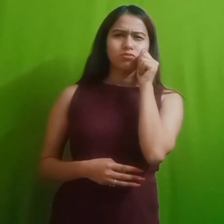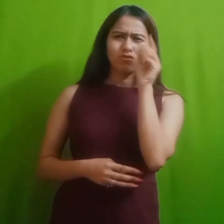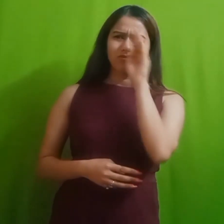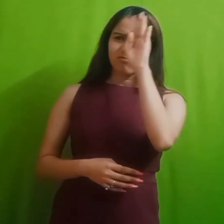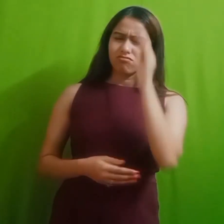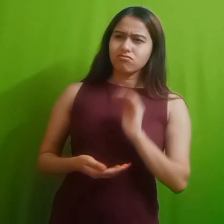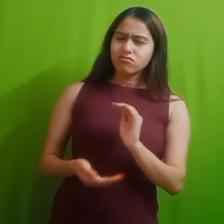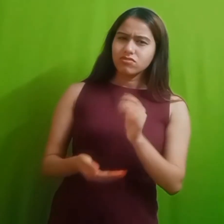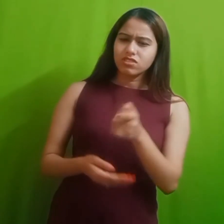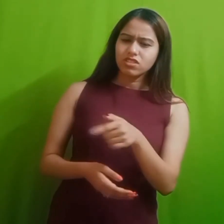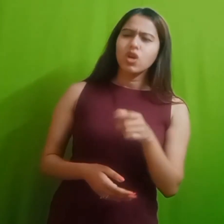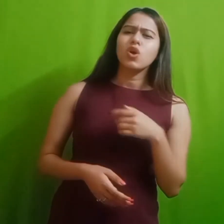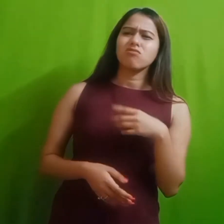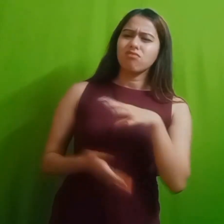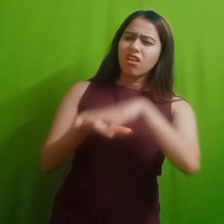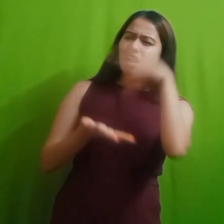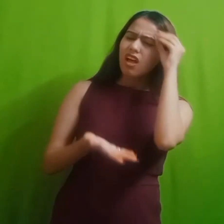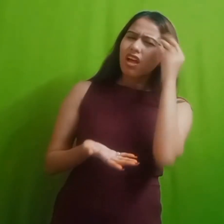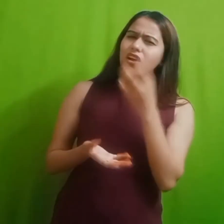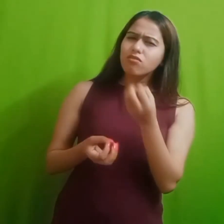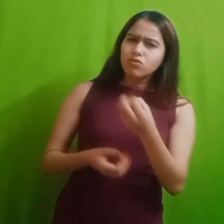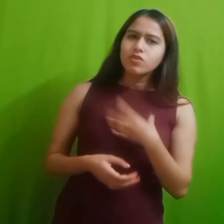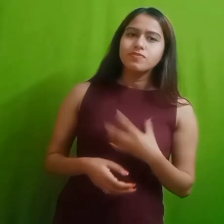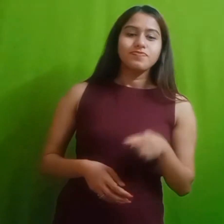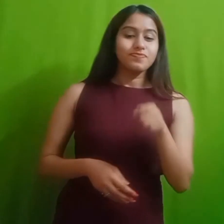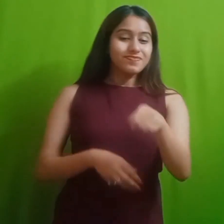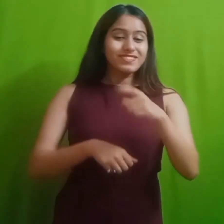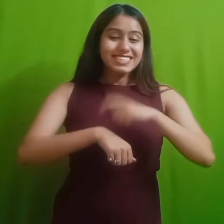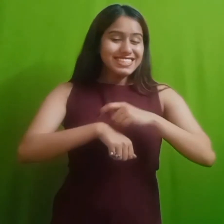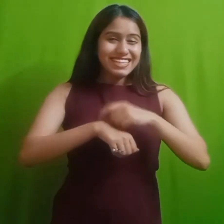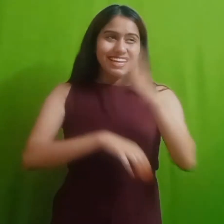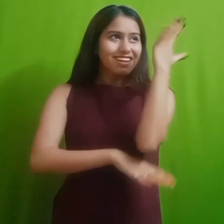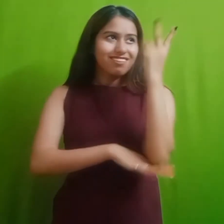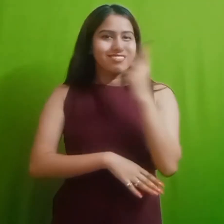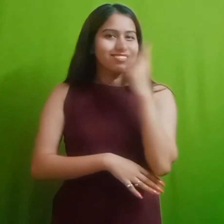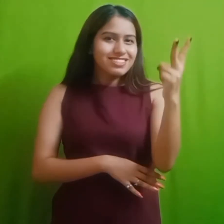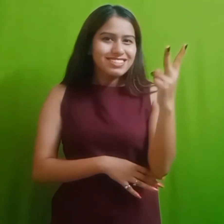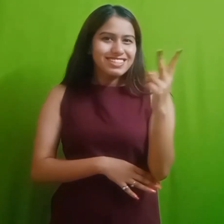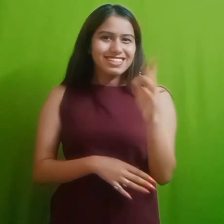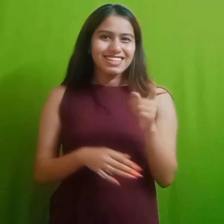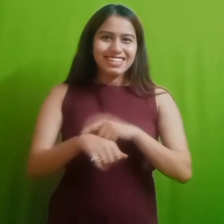आप तीनों ने अलग अलग टाइम पर देखा और इससे तीन बाते सीखने को मलती हैं पहली बात किसी भी